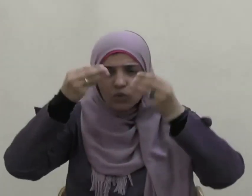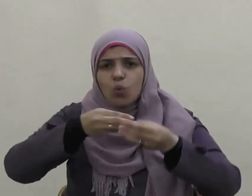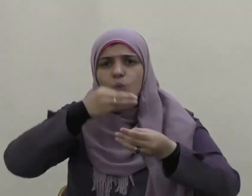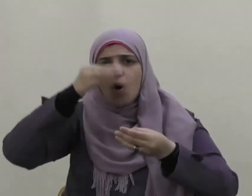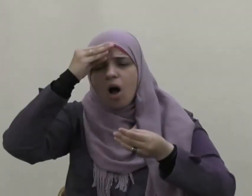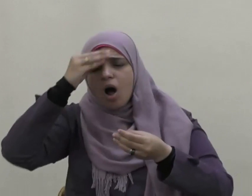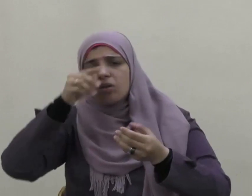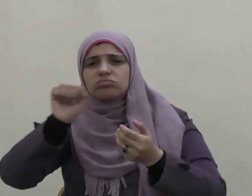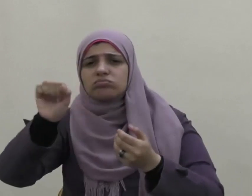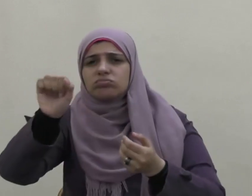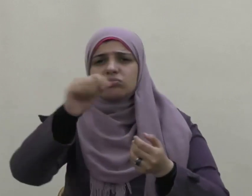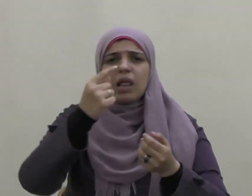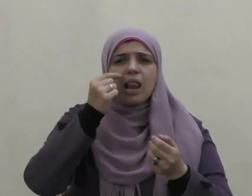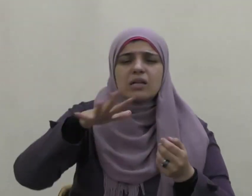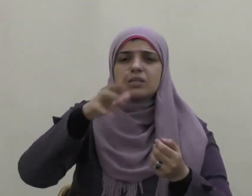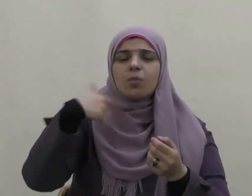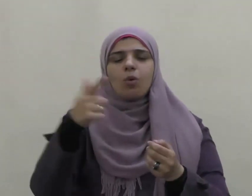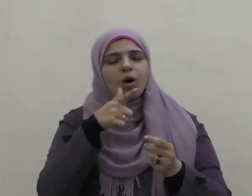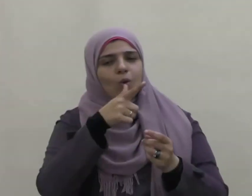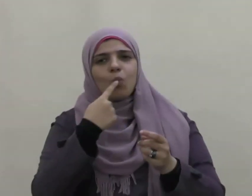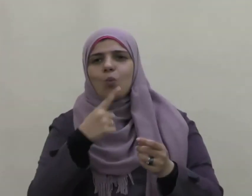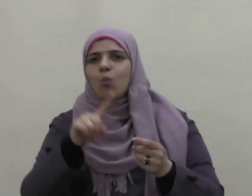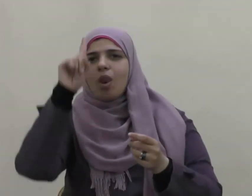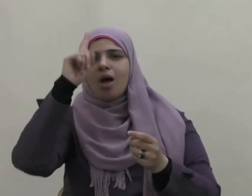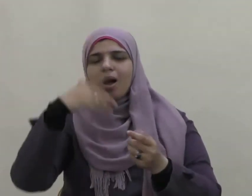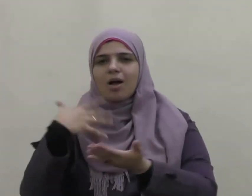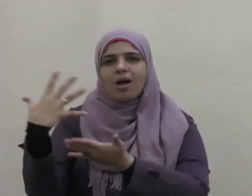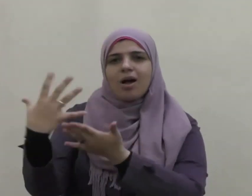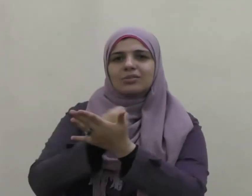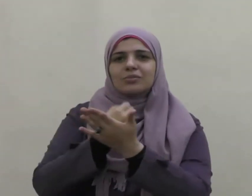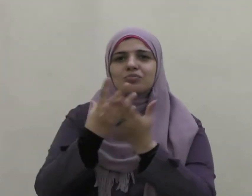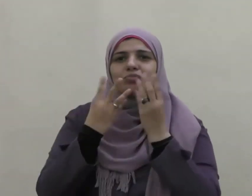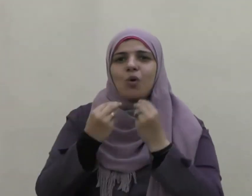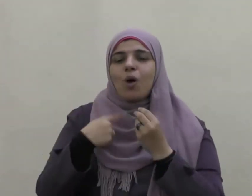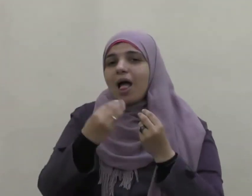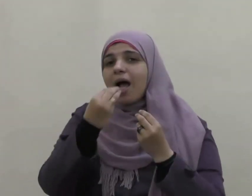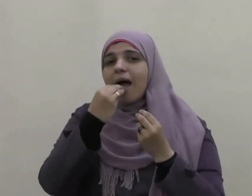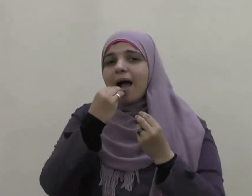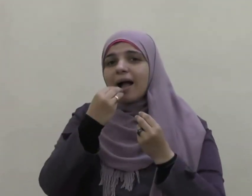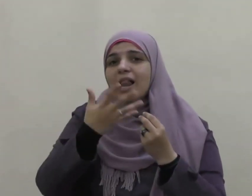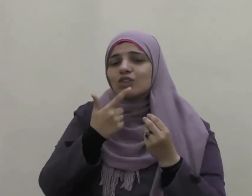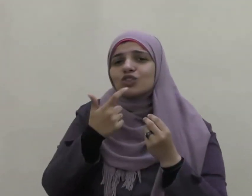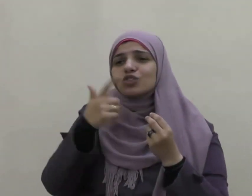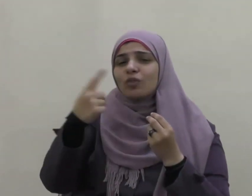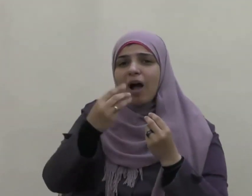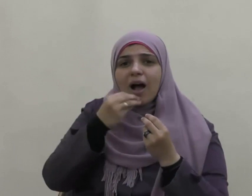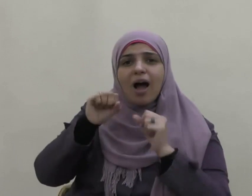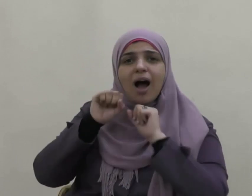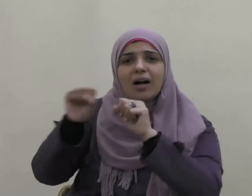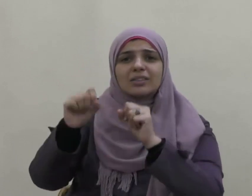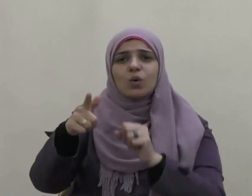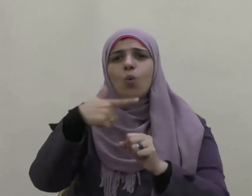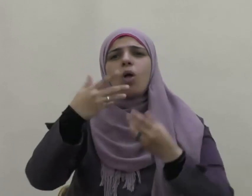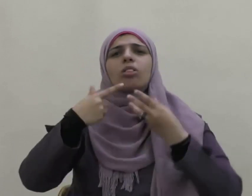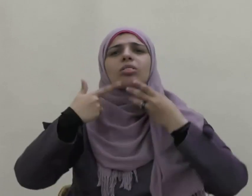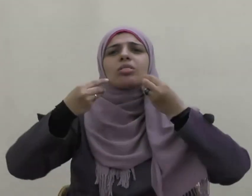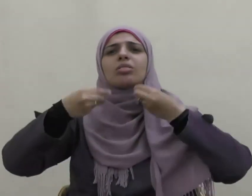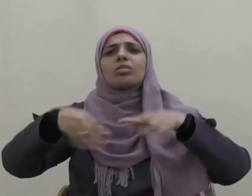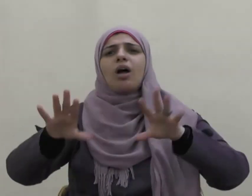فقال والله ما أنصفنا هذا إن أكلنا شبيبته وضيعناه في شيبته